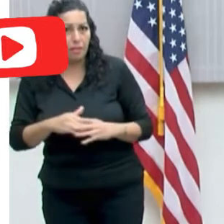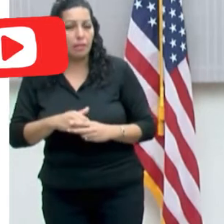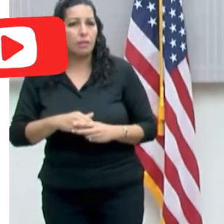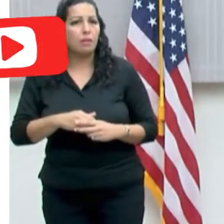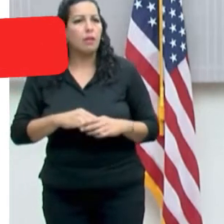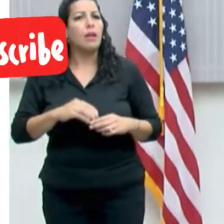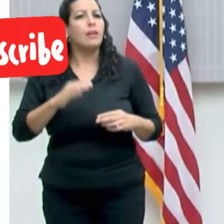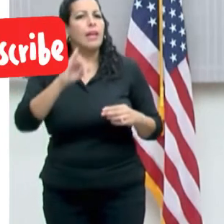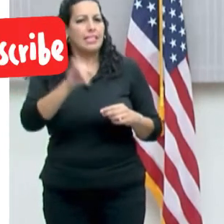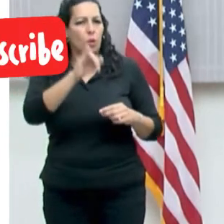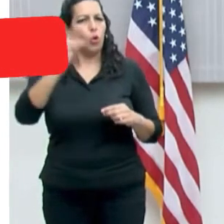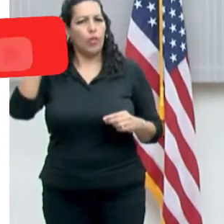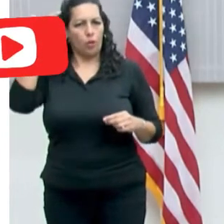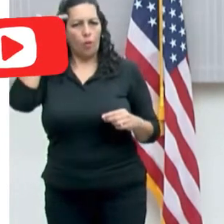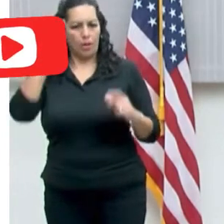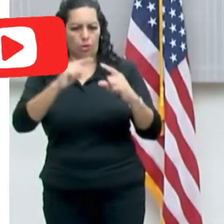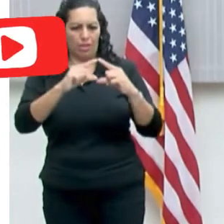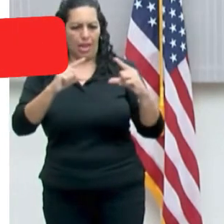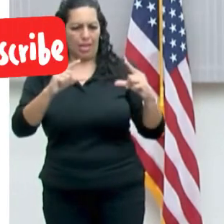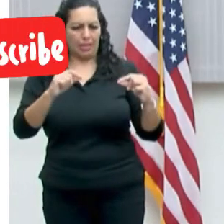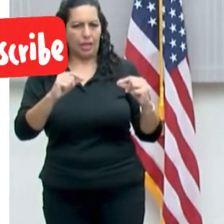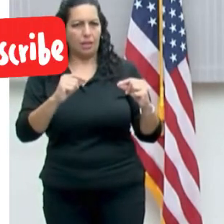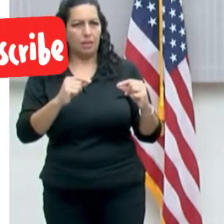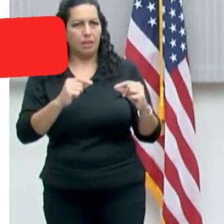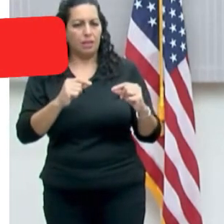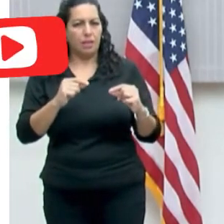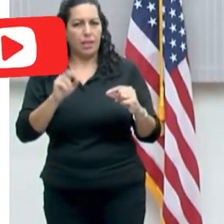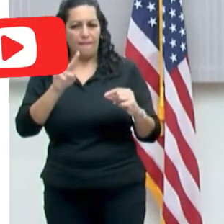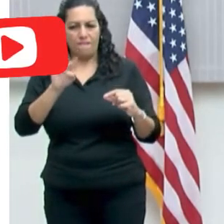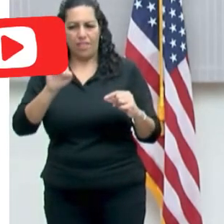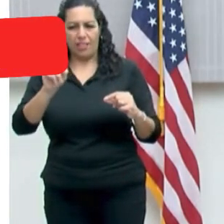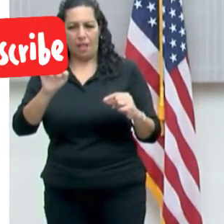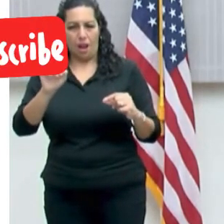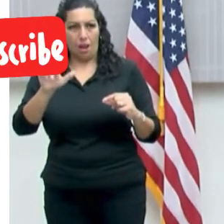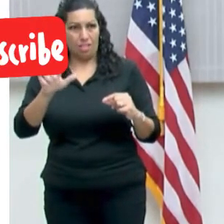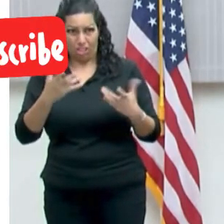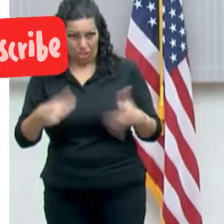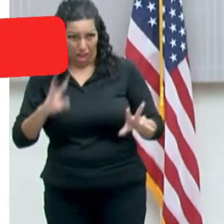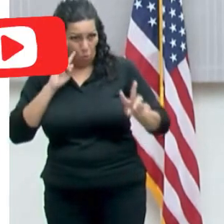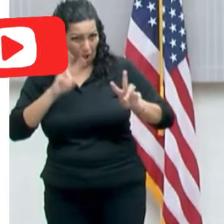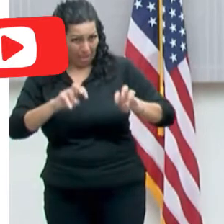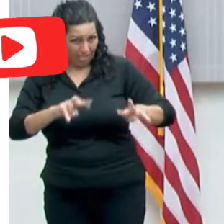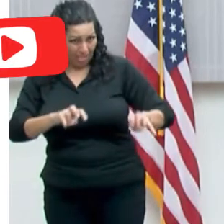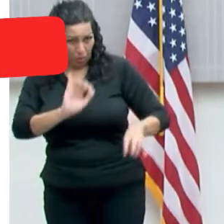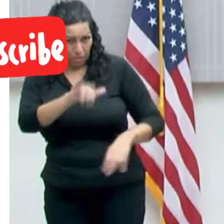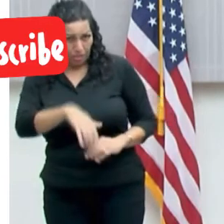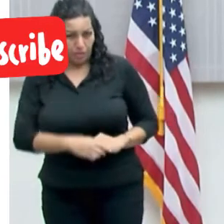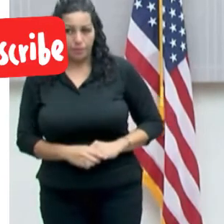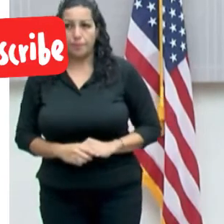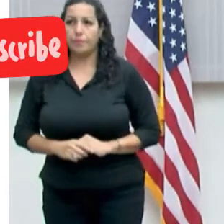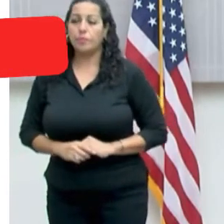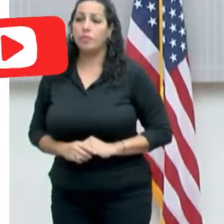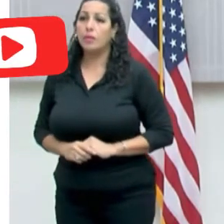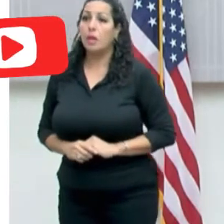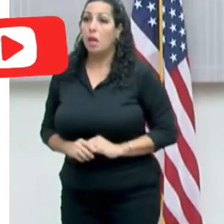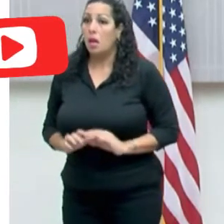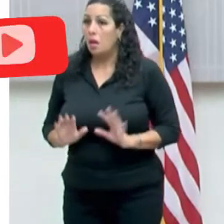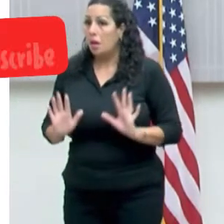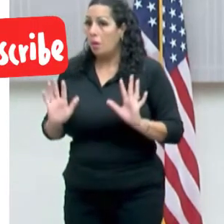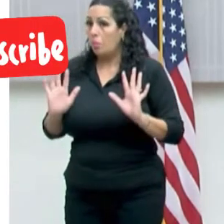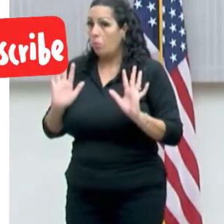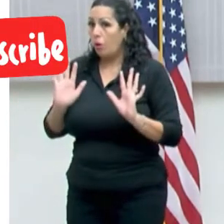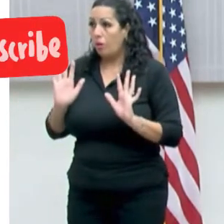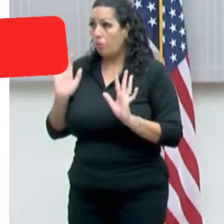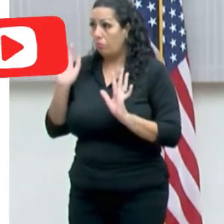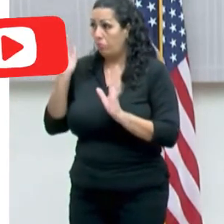del gobierno? ¿Eso es algo que está bajo análisis? Bueno, yo, la información que tengo es que